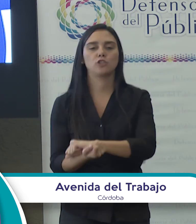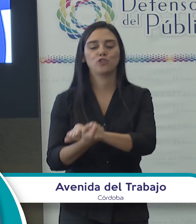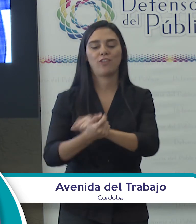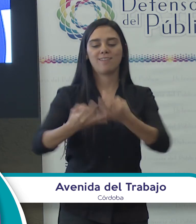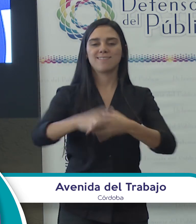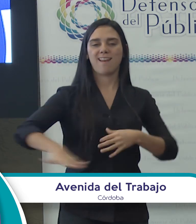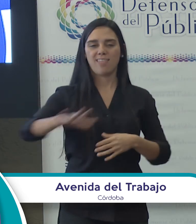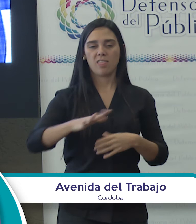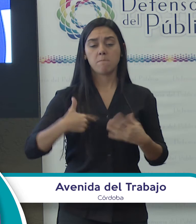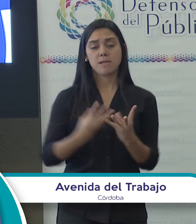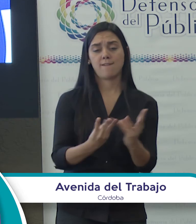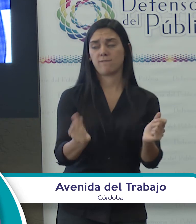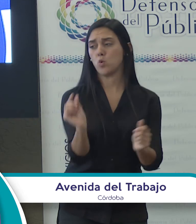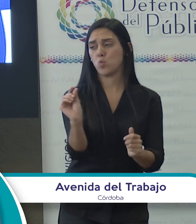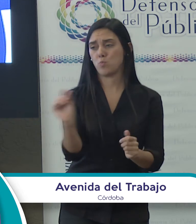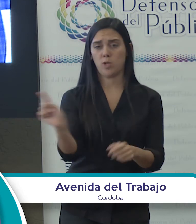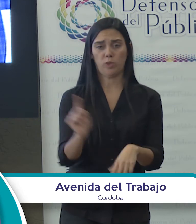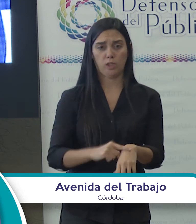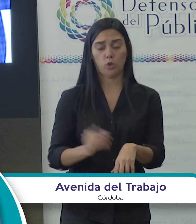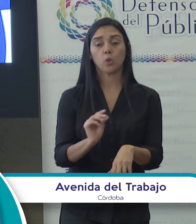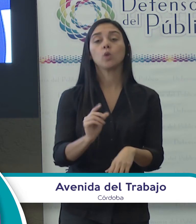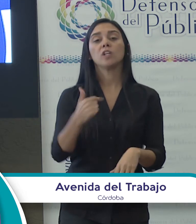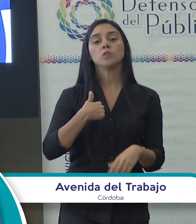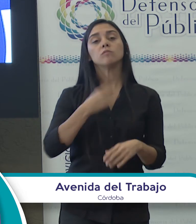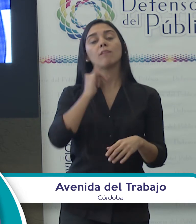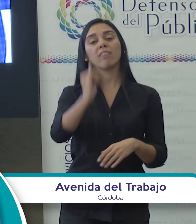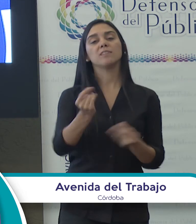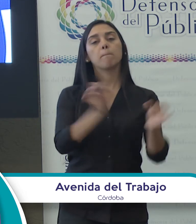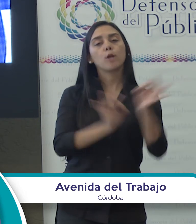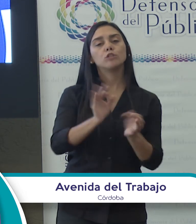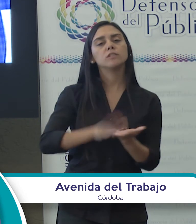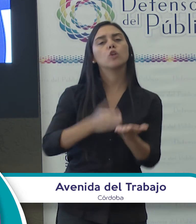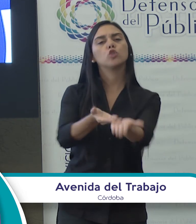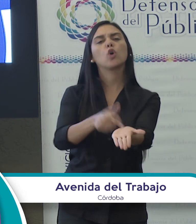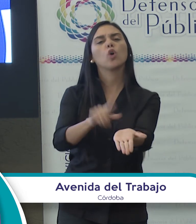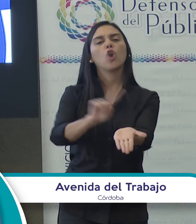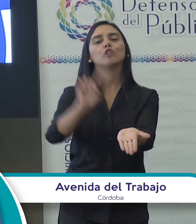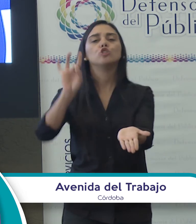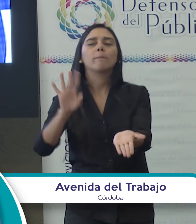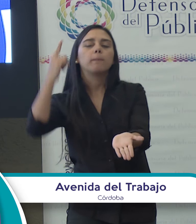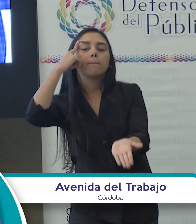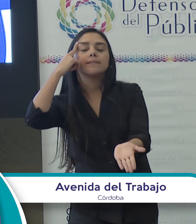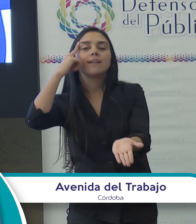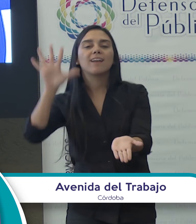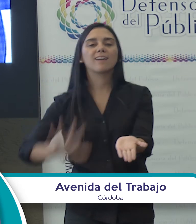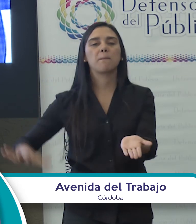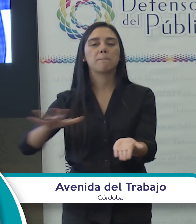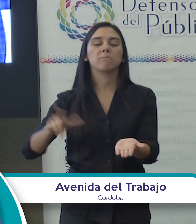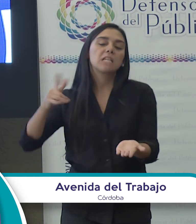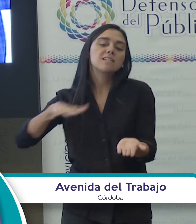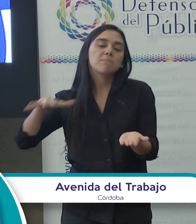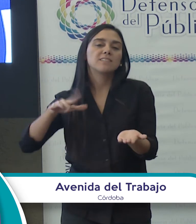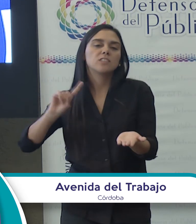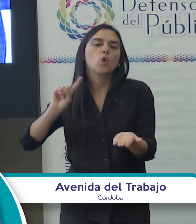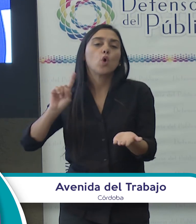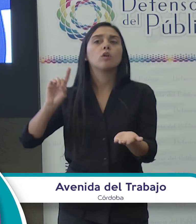cerrar, en este minutito que me queda, queremos decir que este proyecto nos permite no solamente pensar el lugar de las representaciones, nos permite pensarnos a